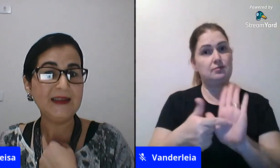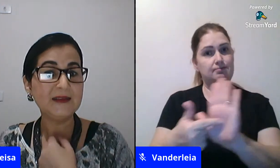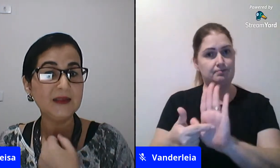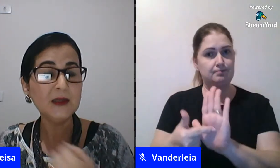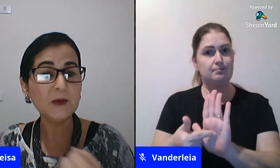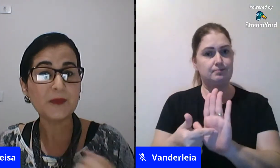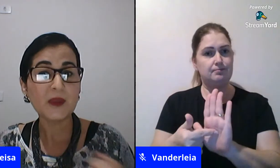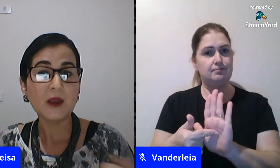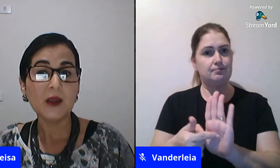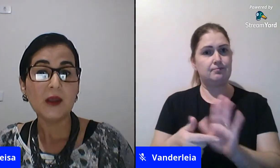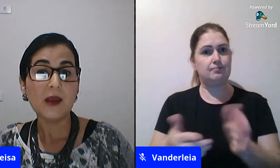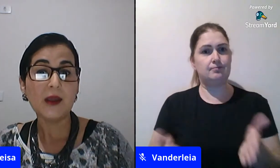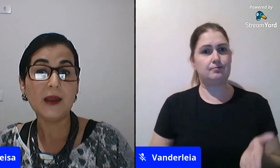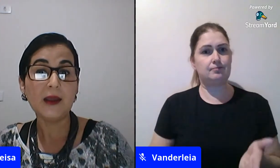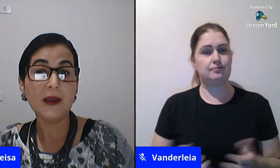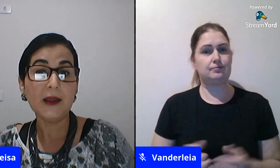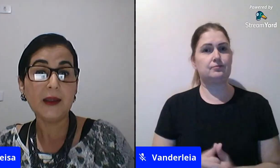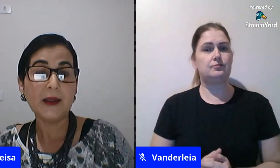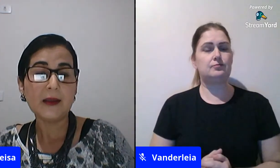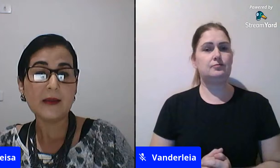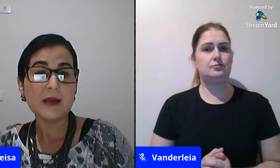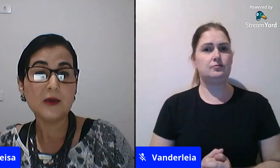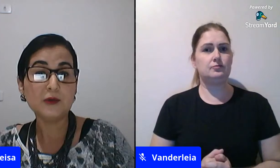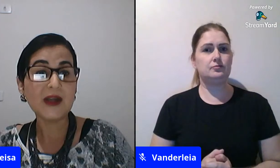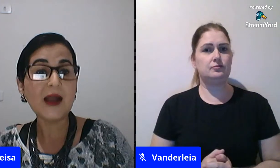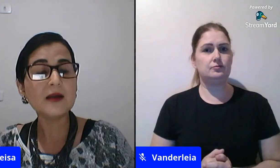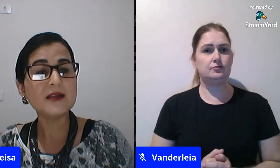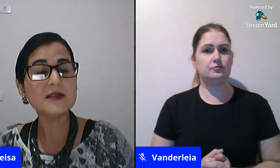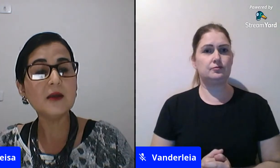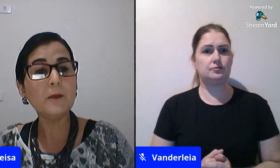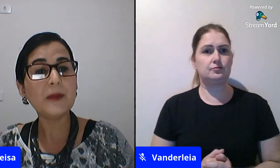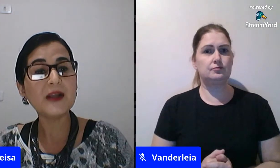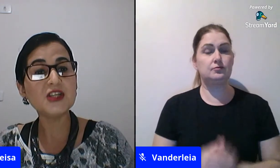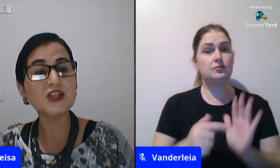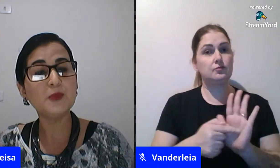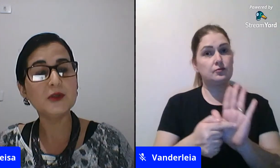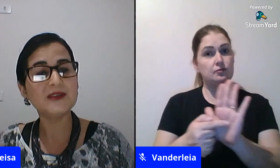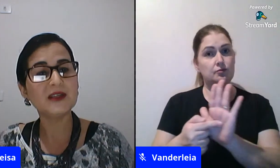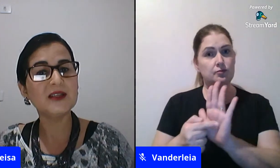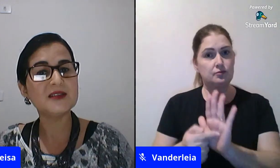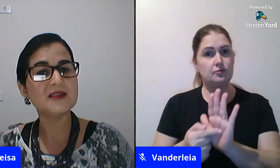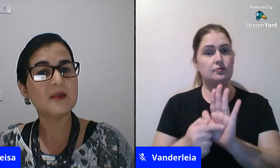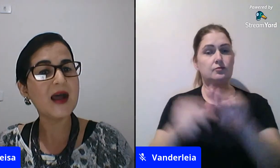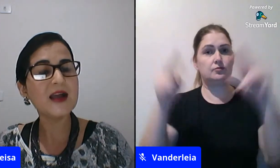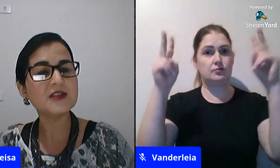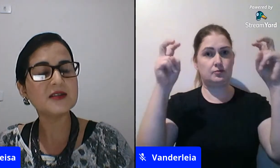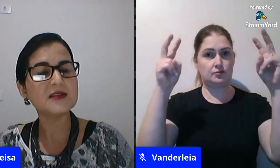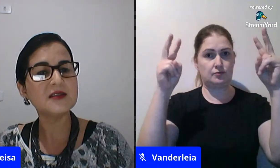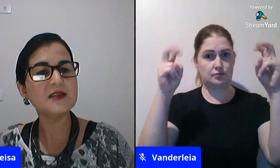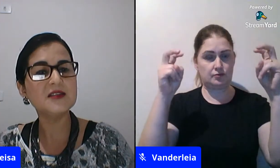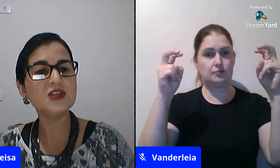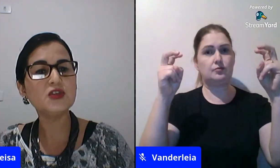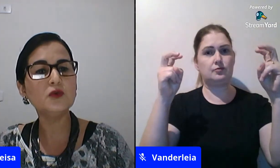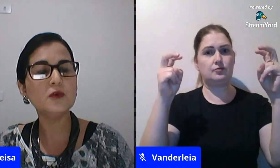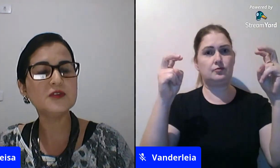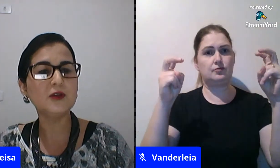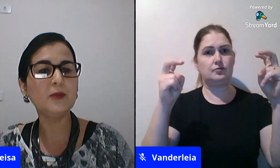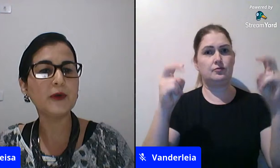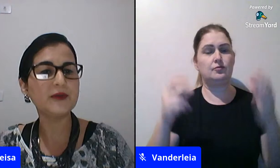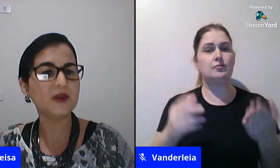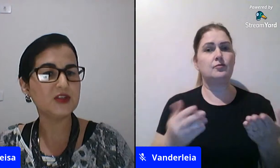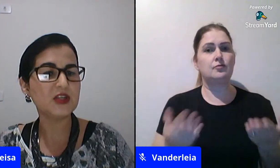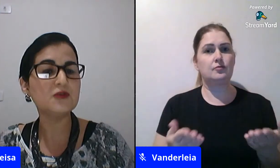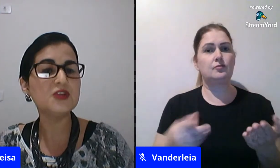né, então, eu trago a questão, para a gente poder tratar dessas temáticas, existe um